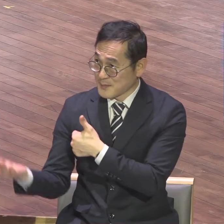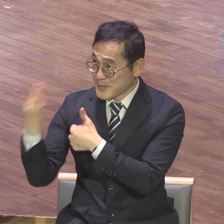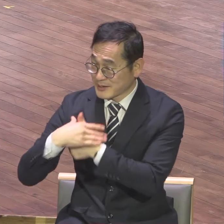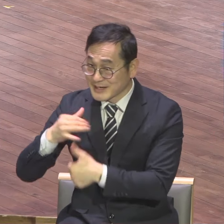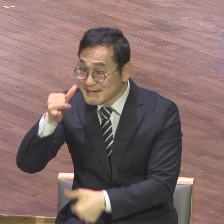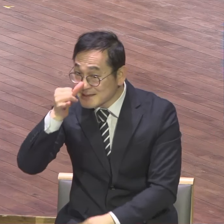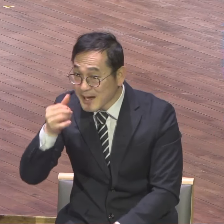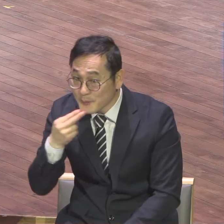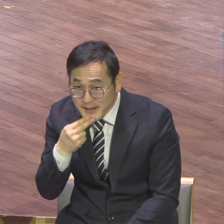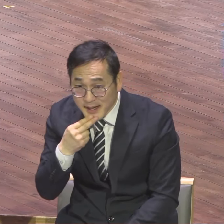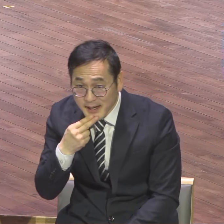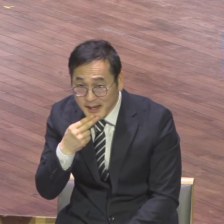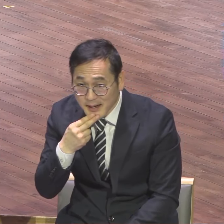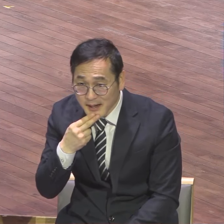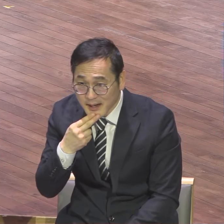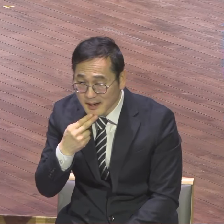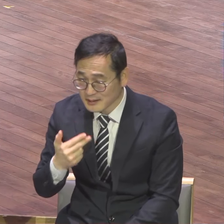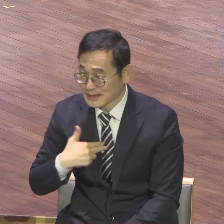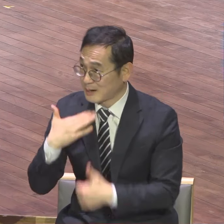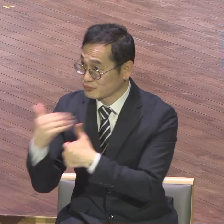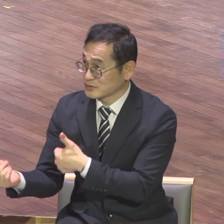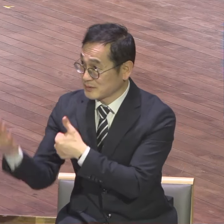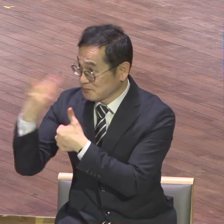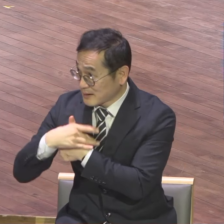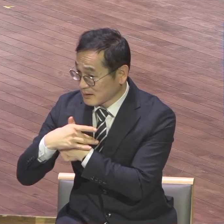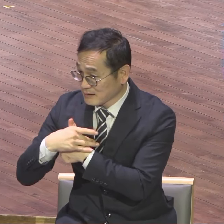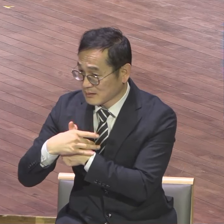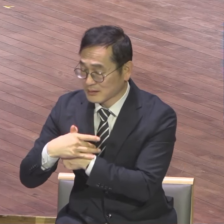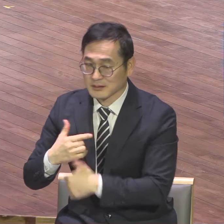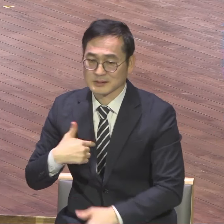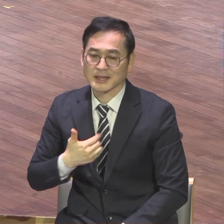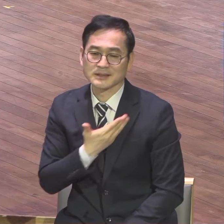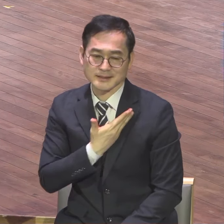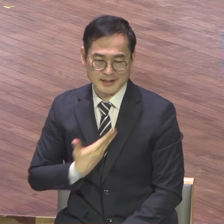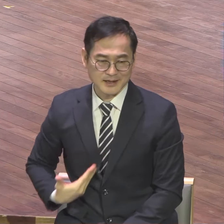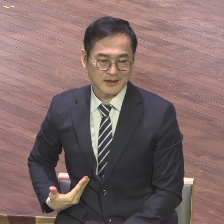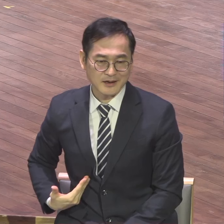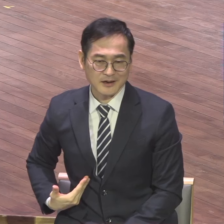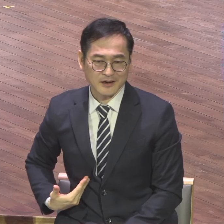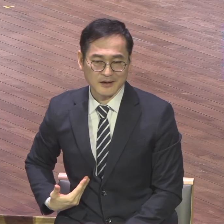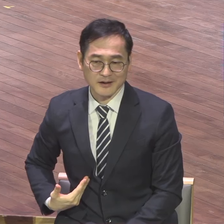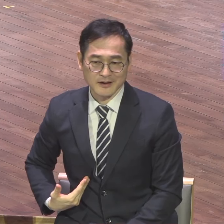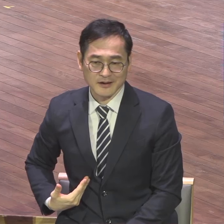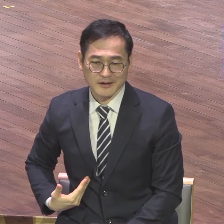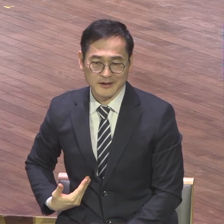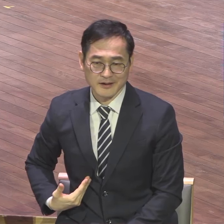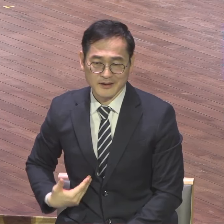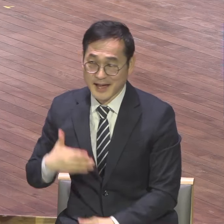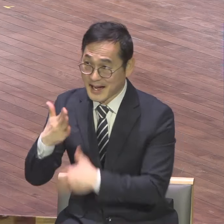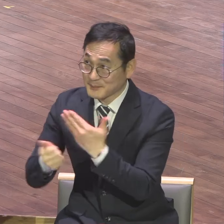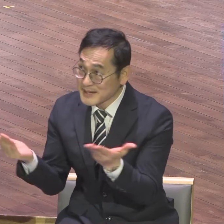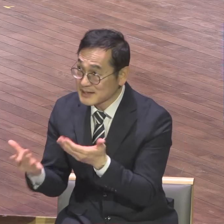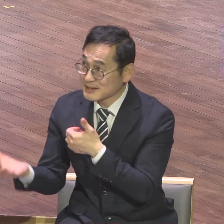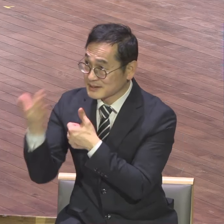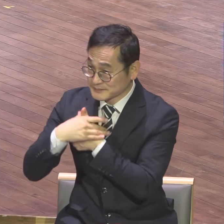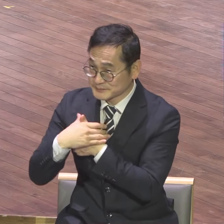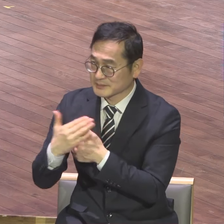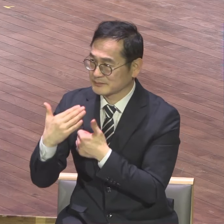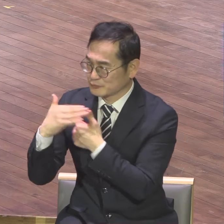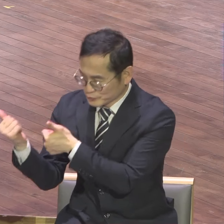하나님이 나를 부르셨다라는 사명 하나님 내게 직본 주셨다 소명 이 의식이 있냐